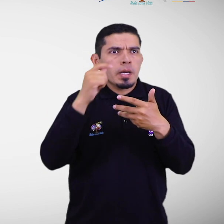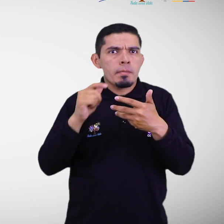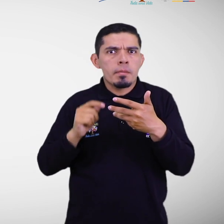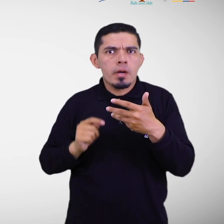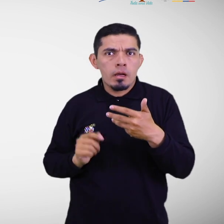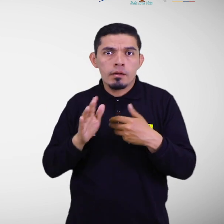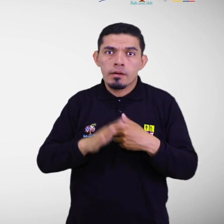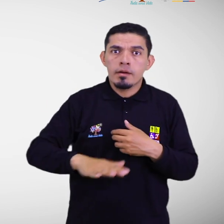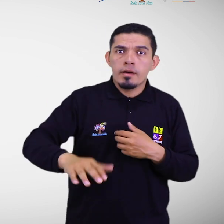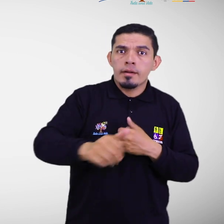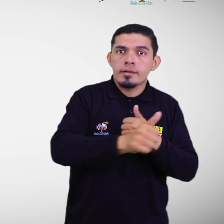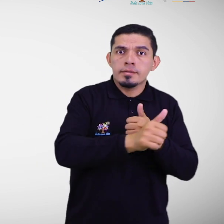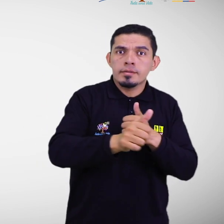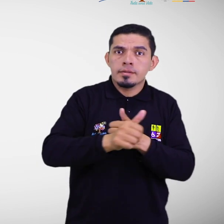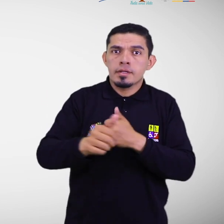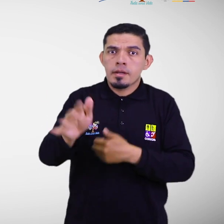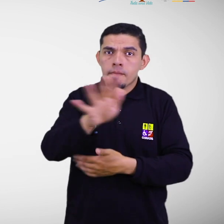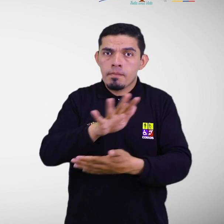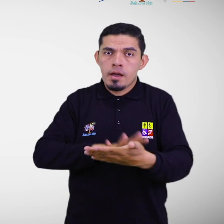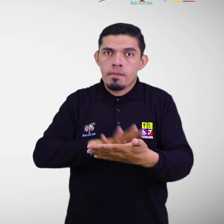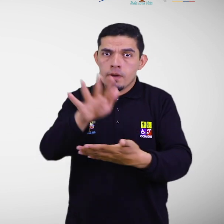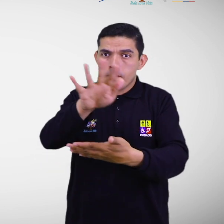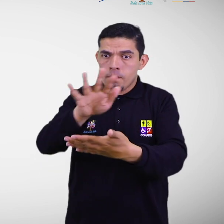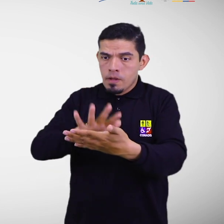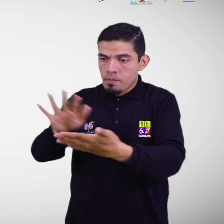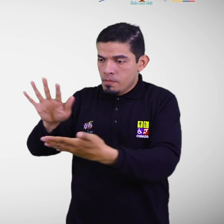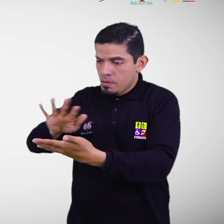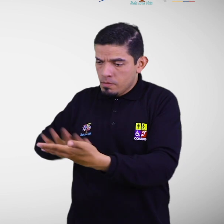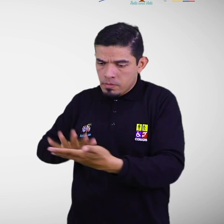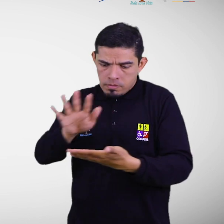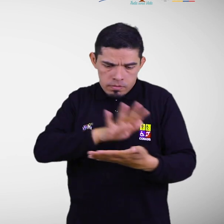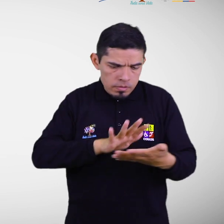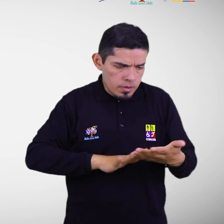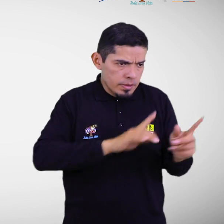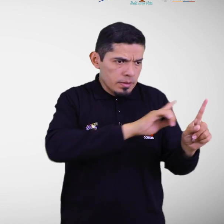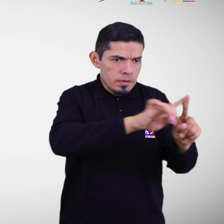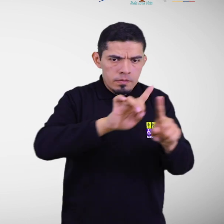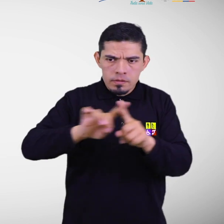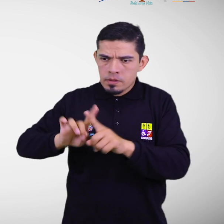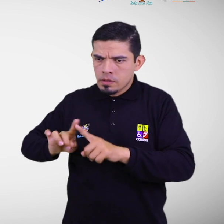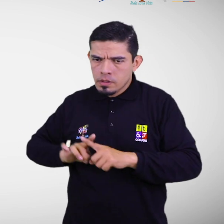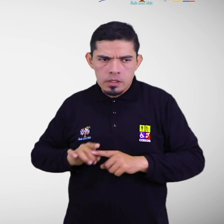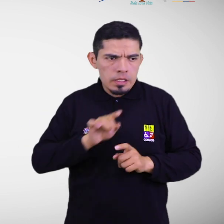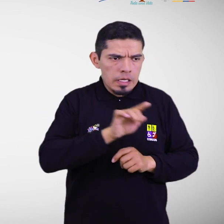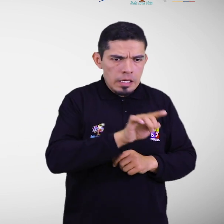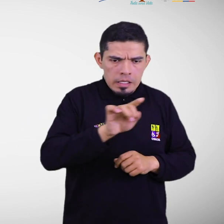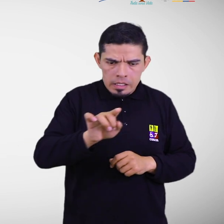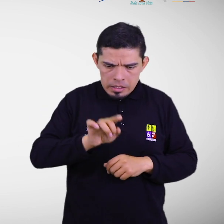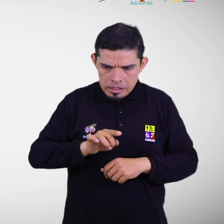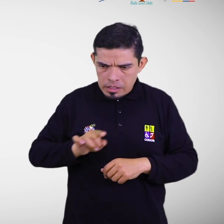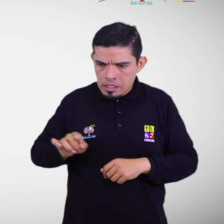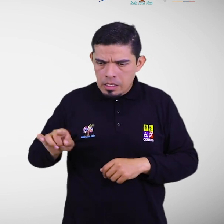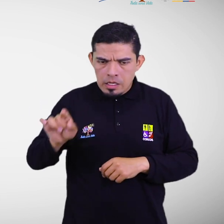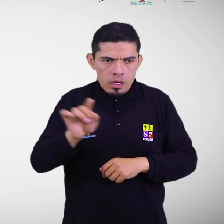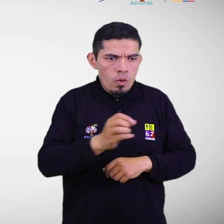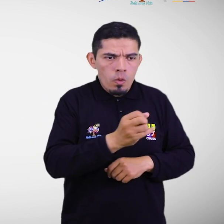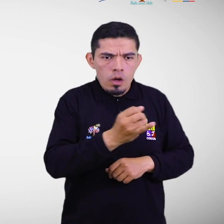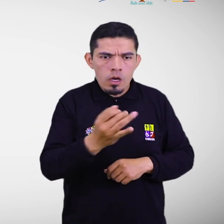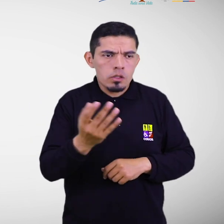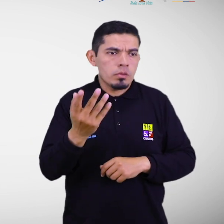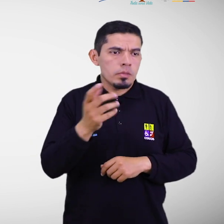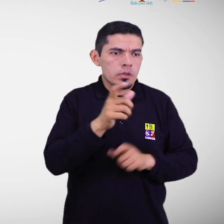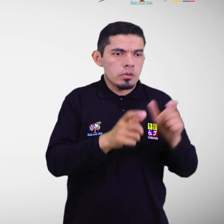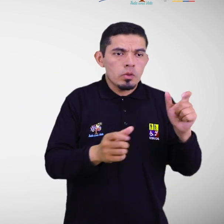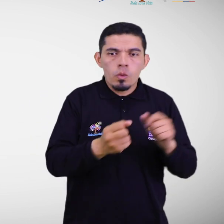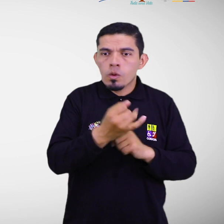las zonas donde el mapa temático de puntos segmentados por tipo de discapacidad evidencia la presencia de las mismas. En